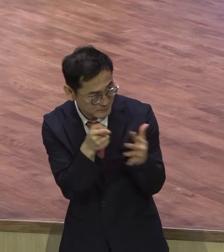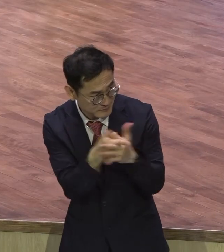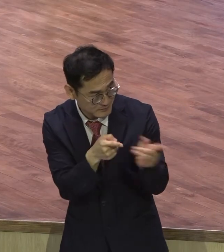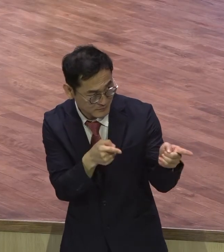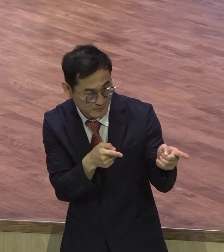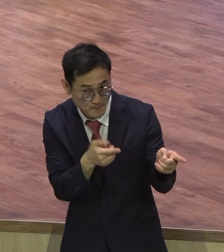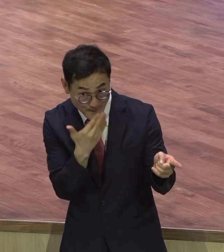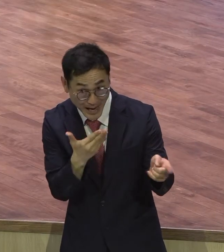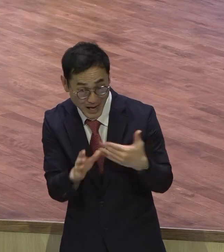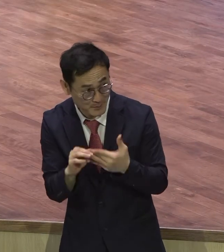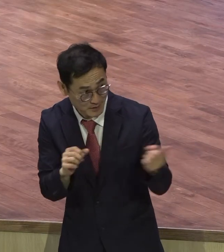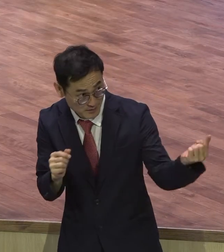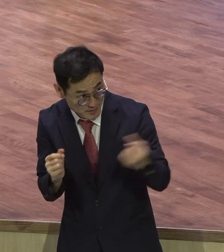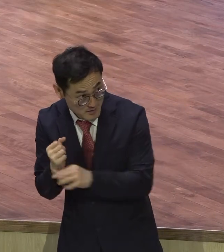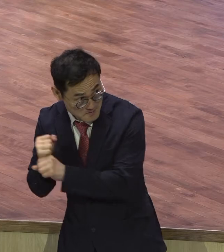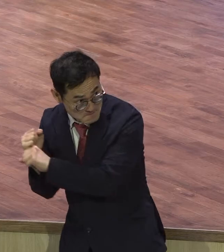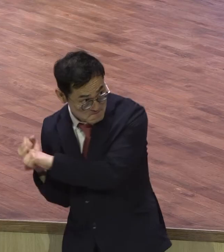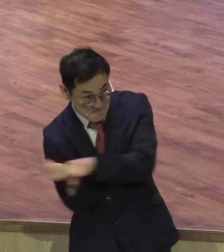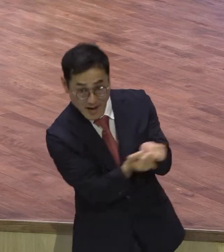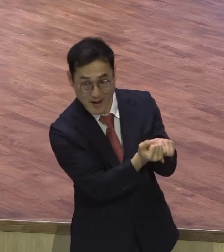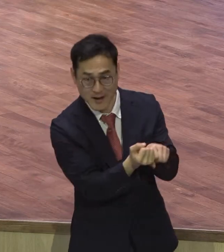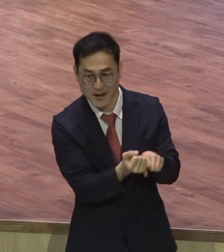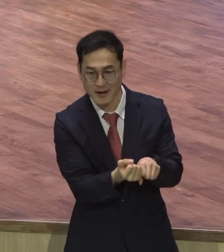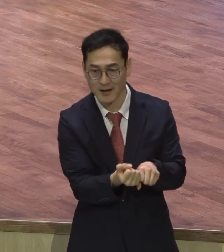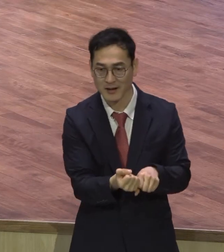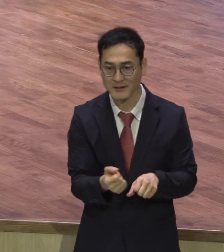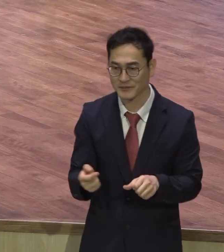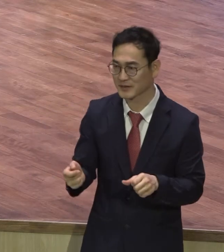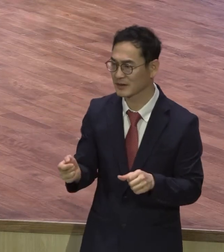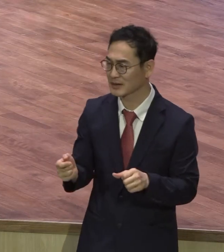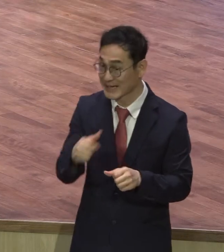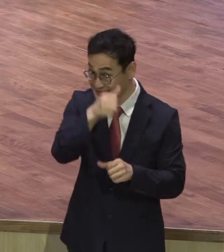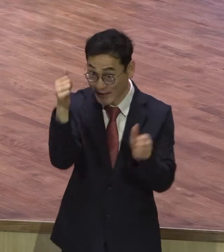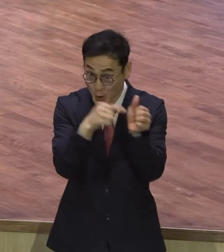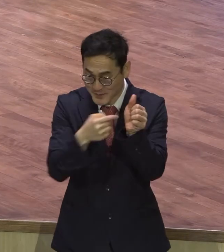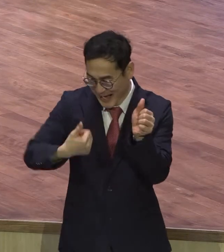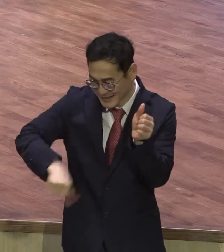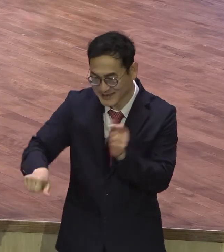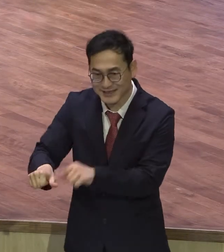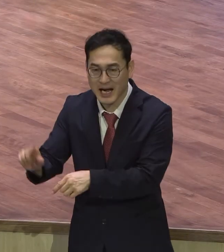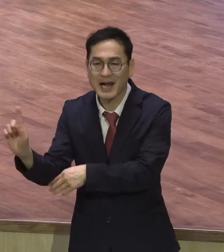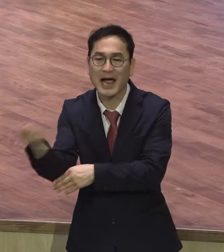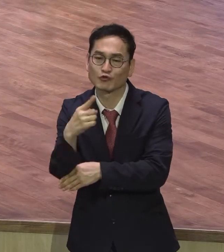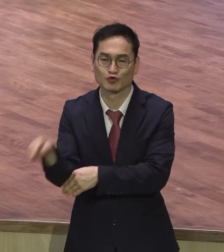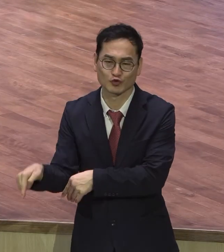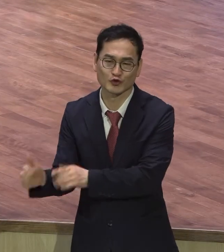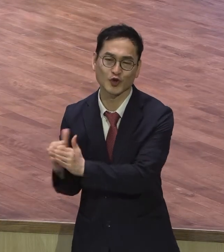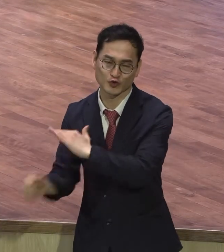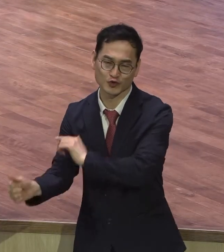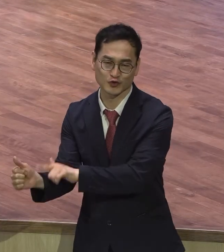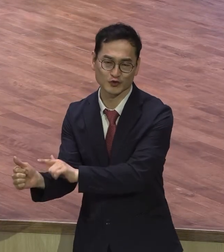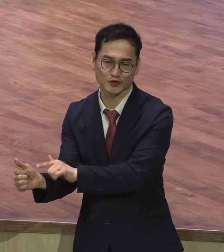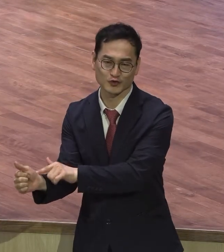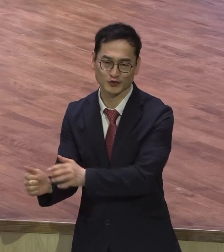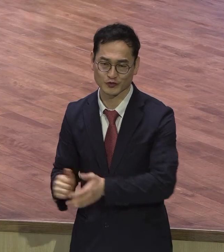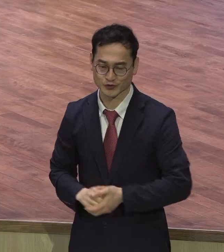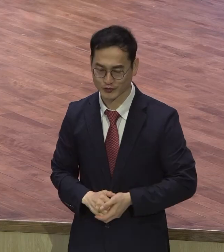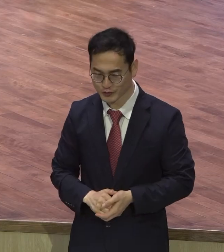하승이가 우리 김승훈 장롬 아들 하승이가 지금 키움에 있는데 제가 키움에 이 편이 완전히 편이